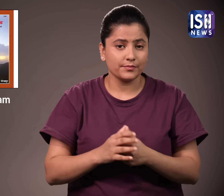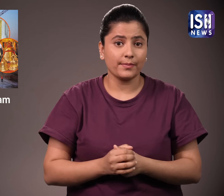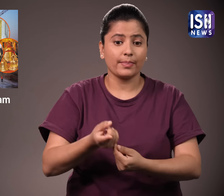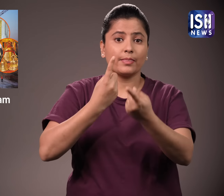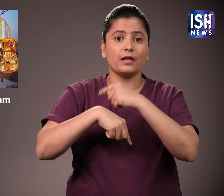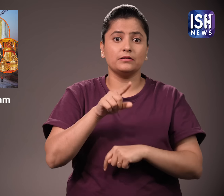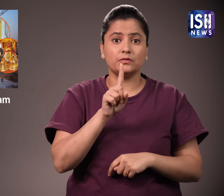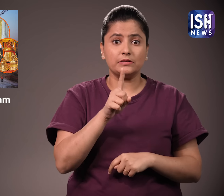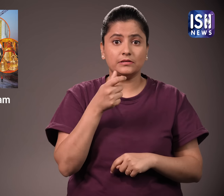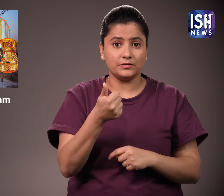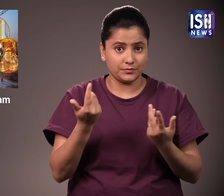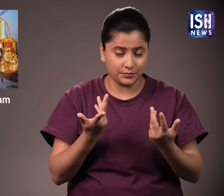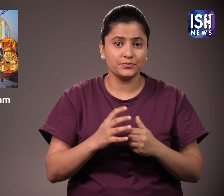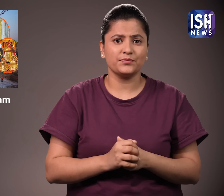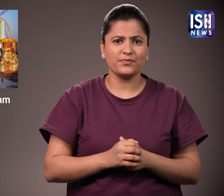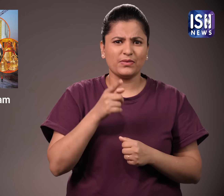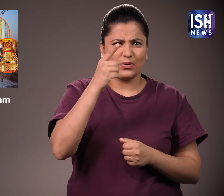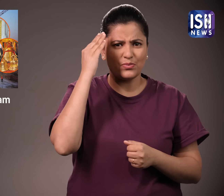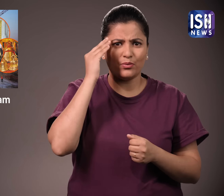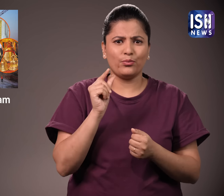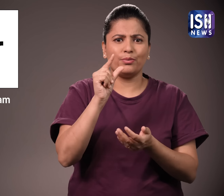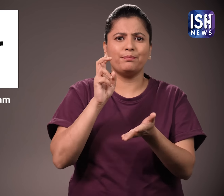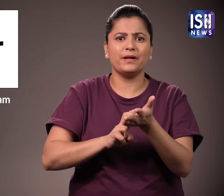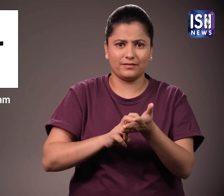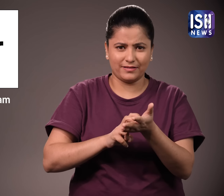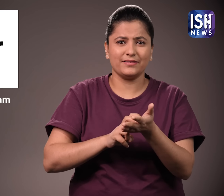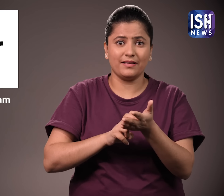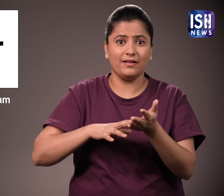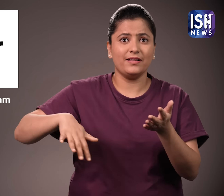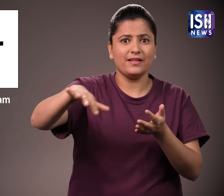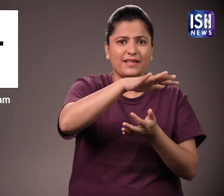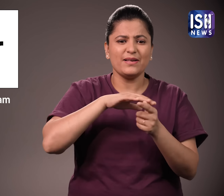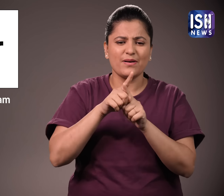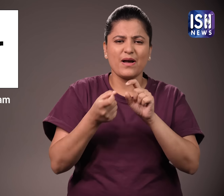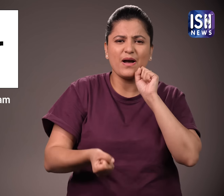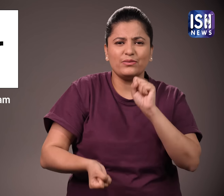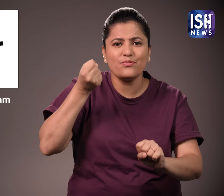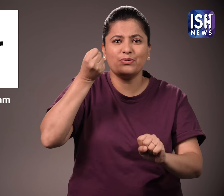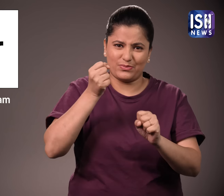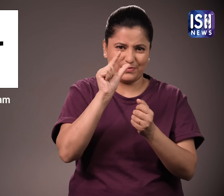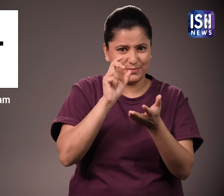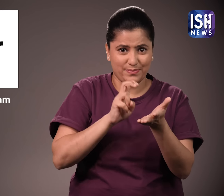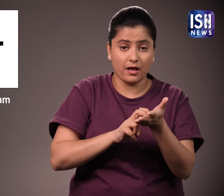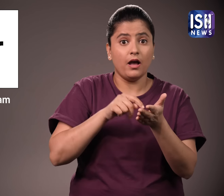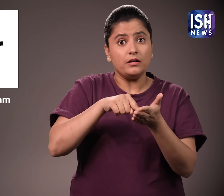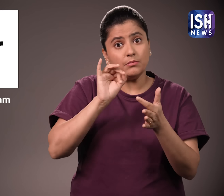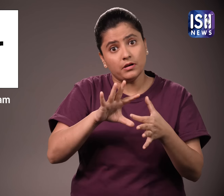आने वाले दिनों में स्थानिय लोगों और पर्यटकों के लिए प्रदुशन, मुक्त, सुगम्या